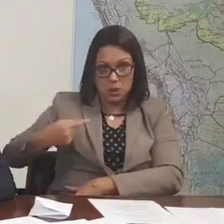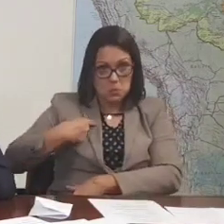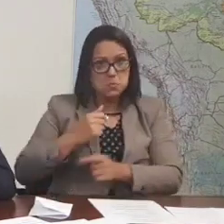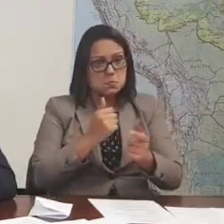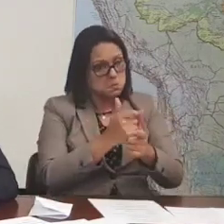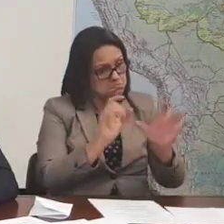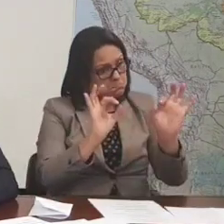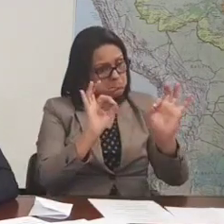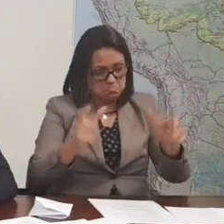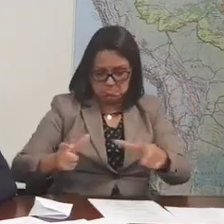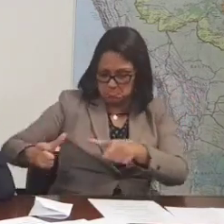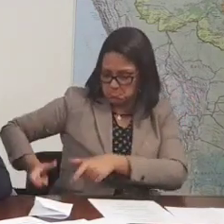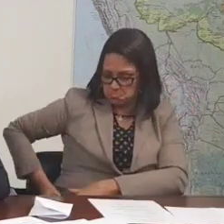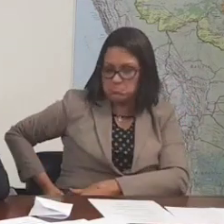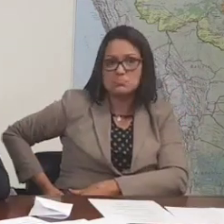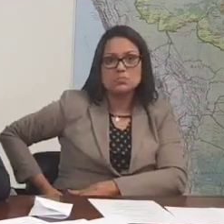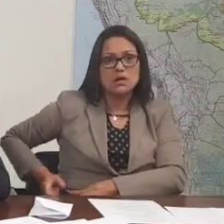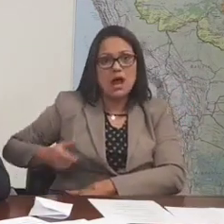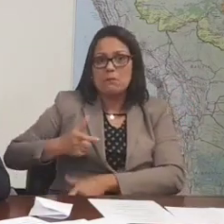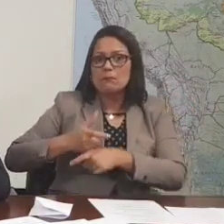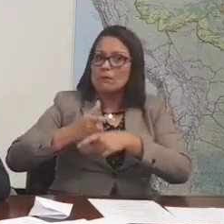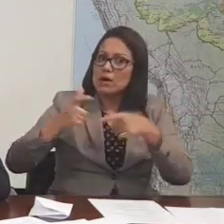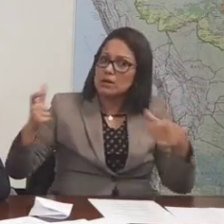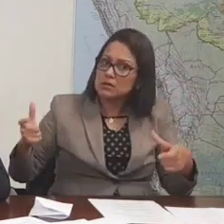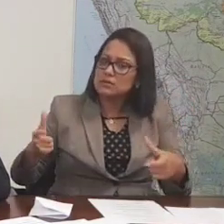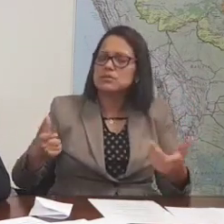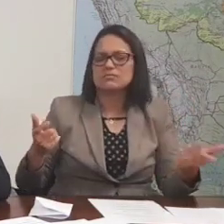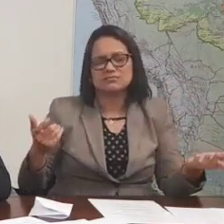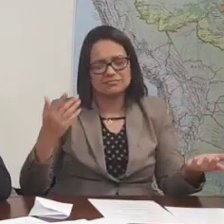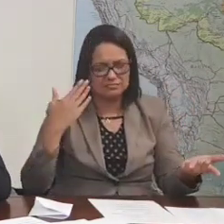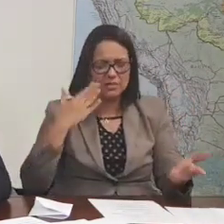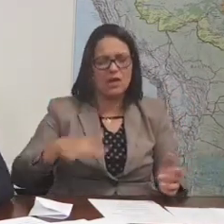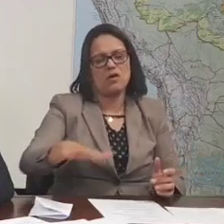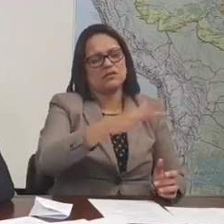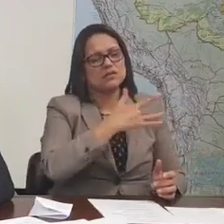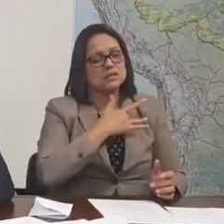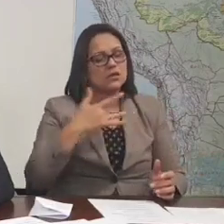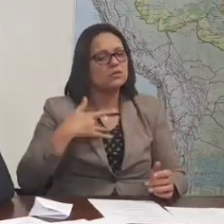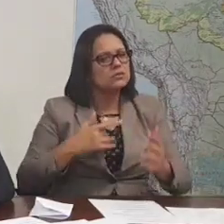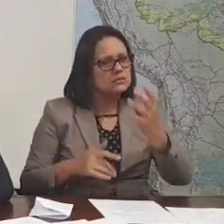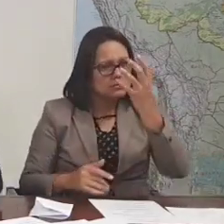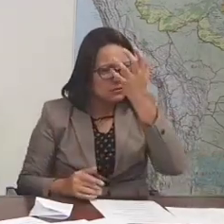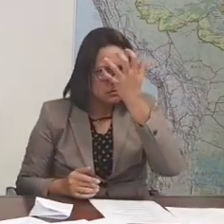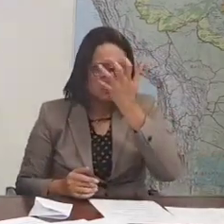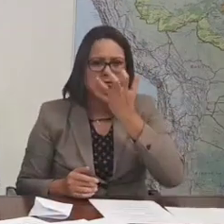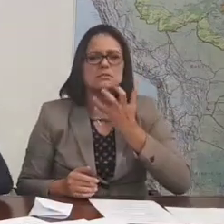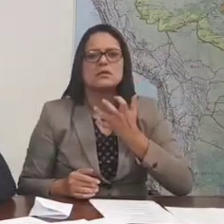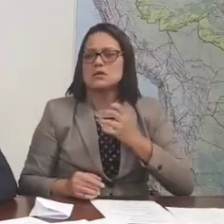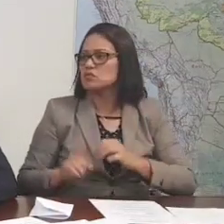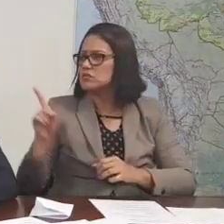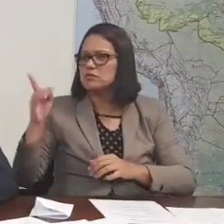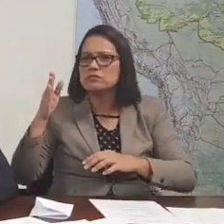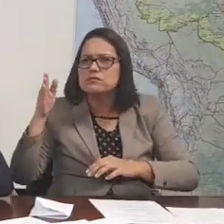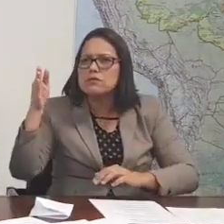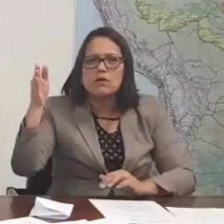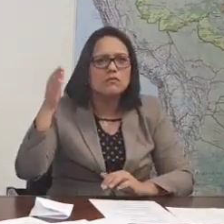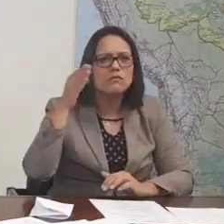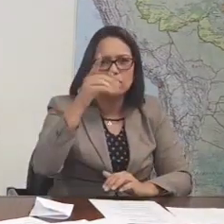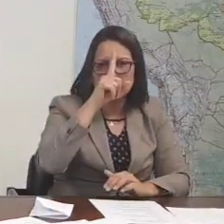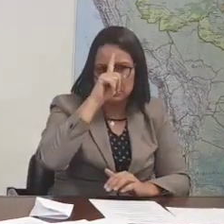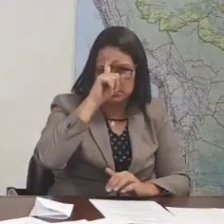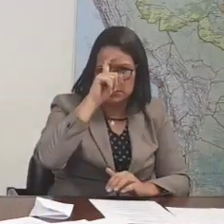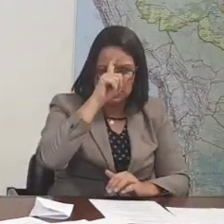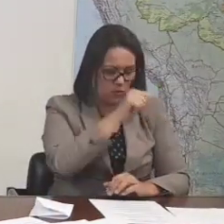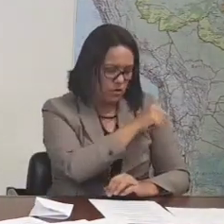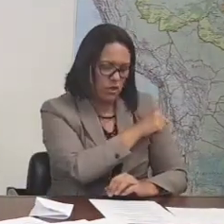eu usei do meu lado. Então, a sabe que a saúde é coisa séria e você visitou alguns hospitais lá no Rio